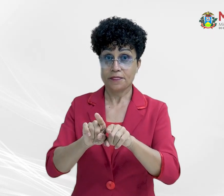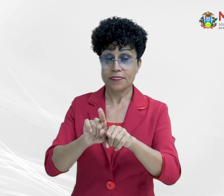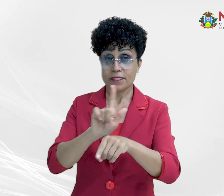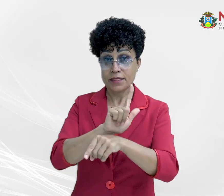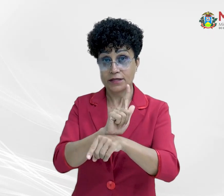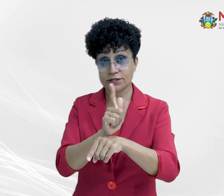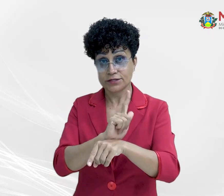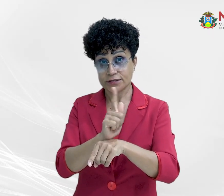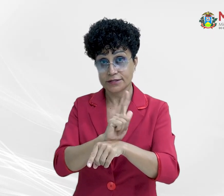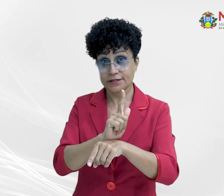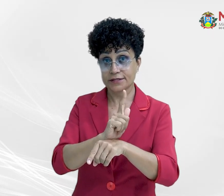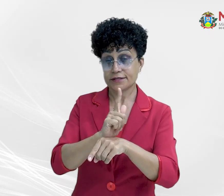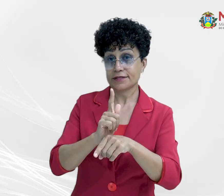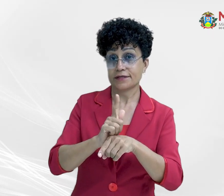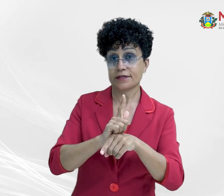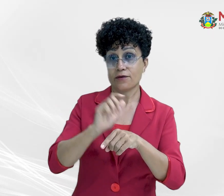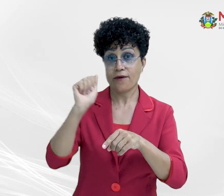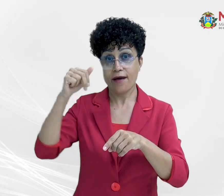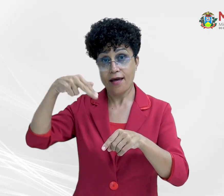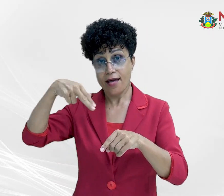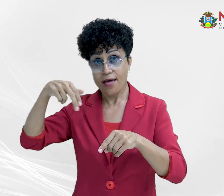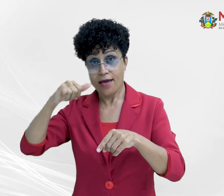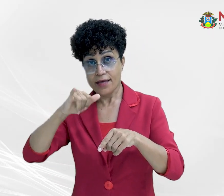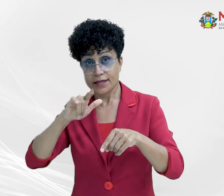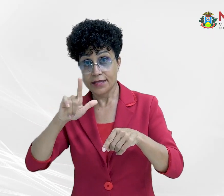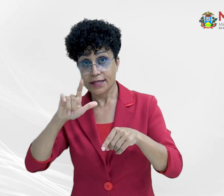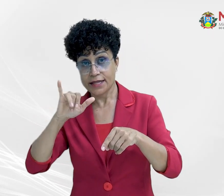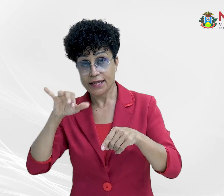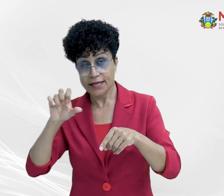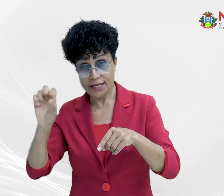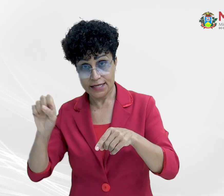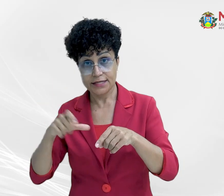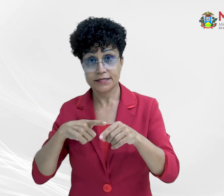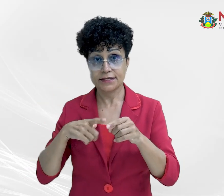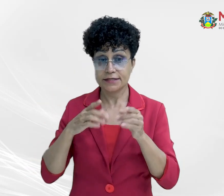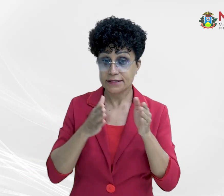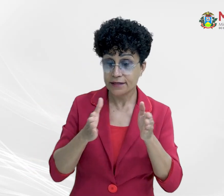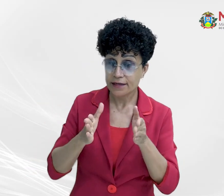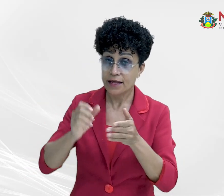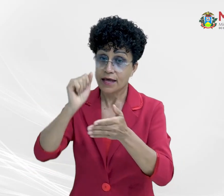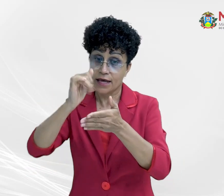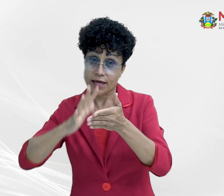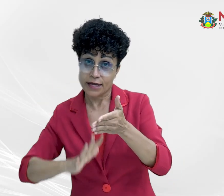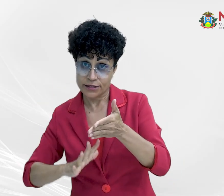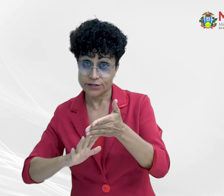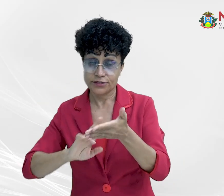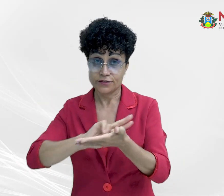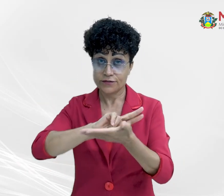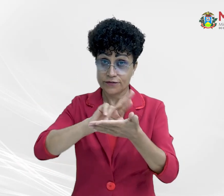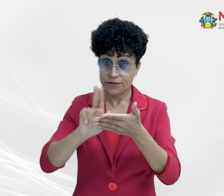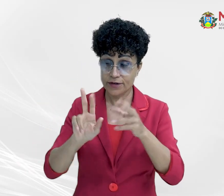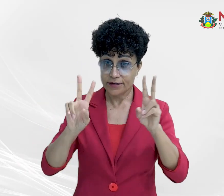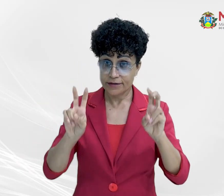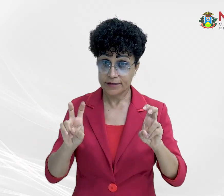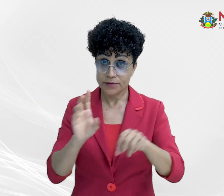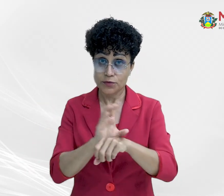dividido em duas etapas. Serão realizadas ainda atividades de elaboração da cadeia de valor integrada, com participação da